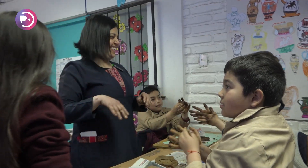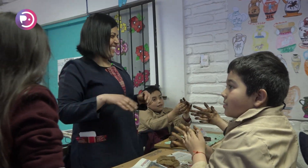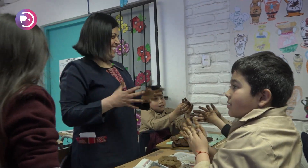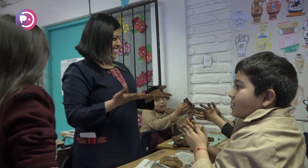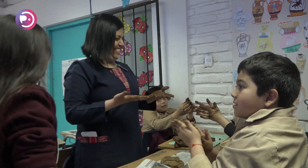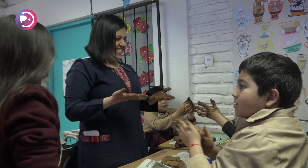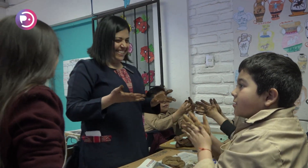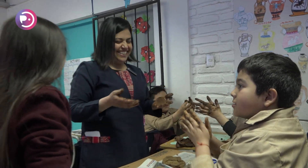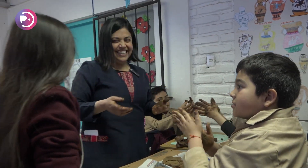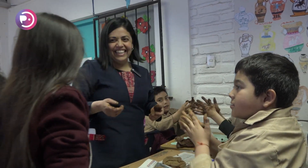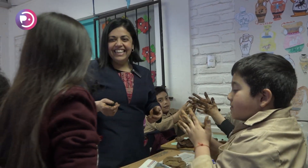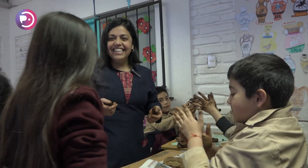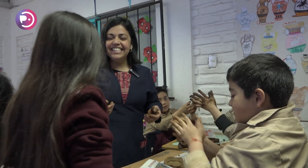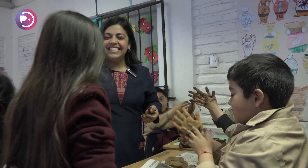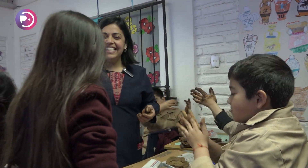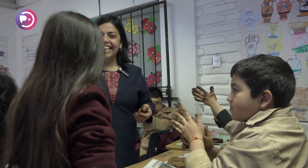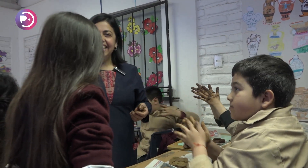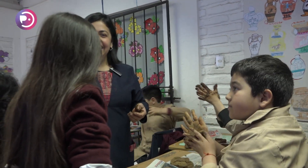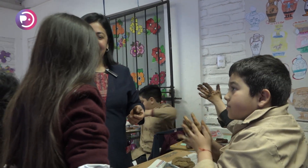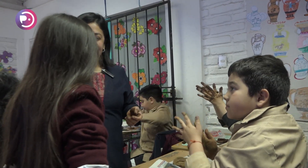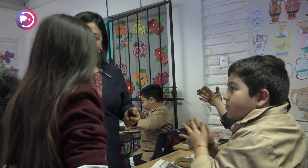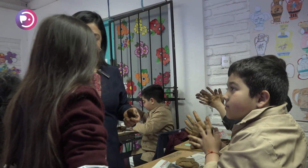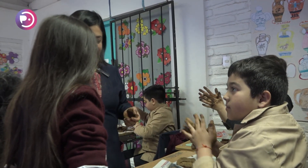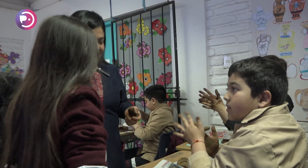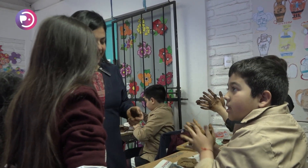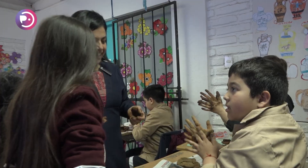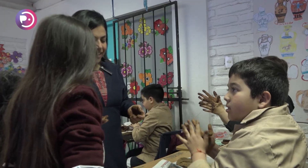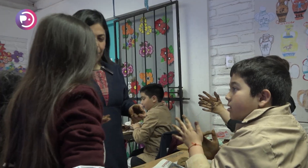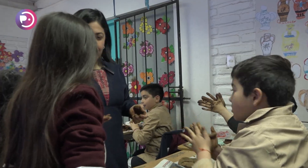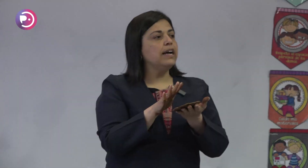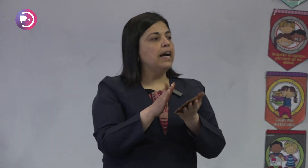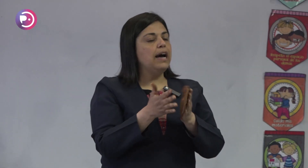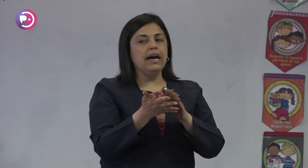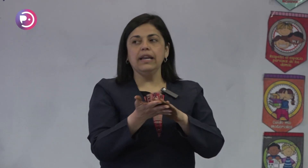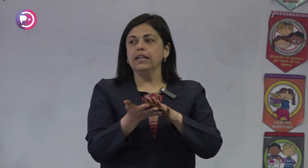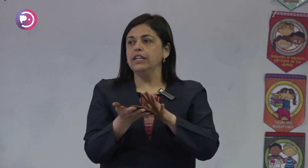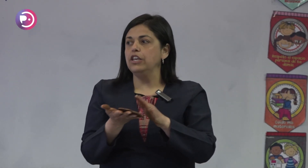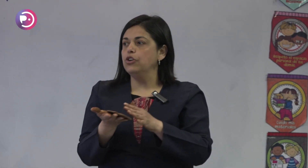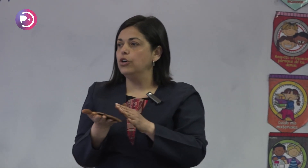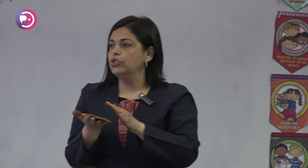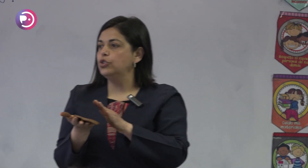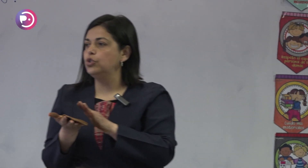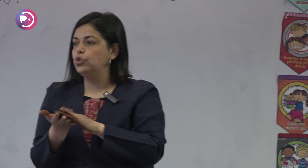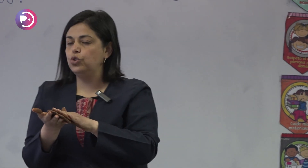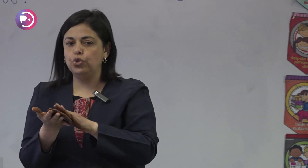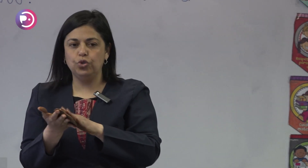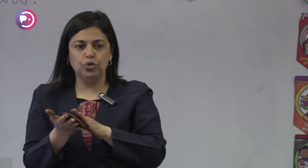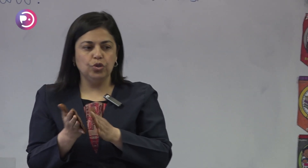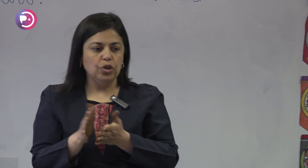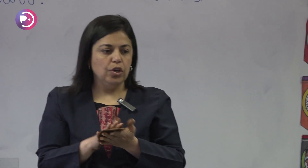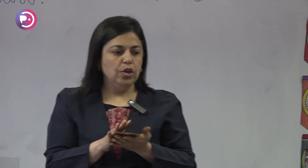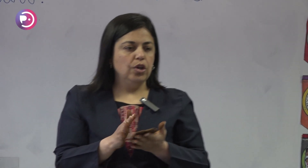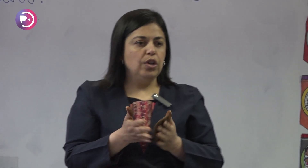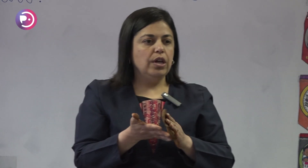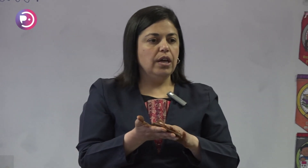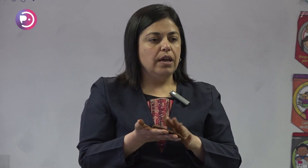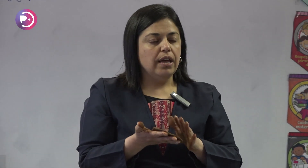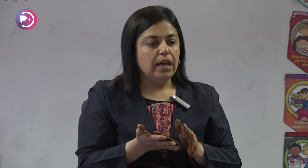jefe, ella presenta como una variedad de material para la clase. Primero son actividades